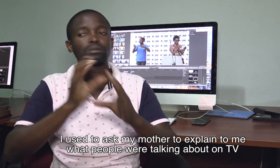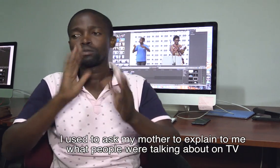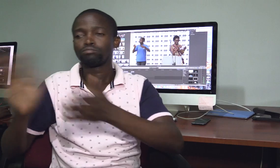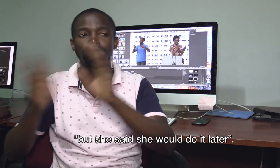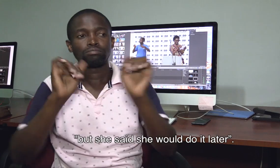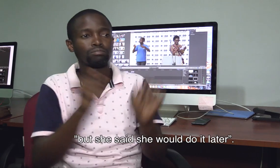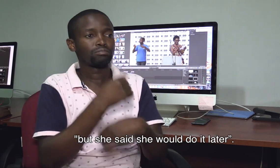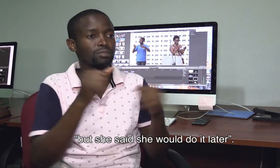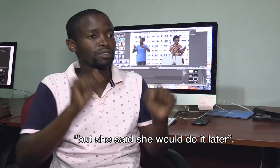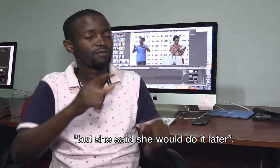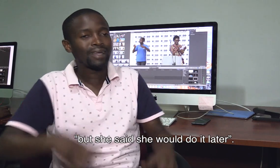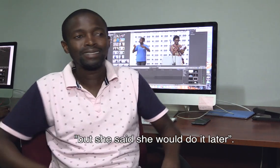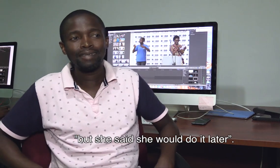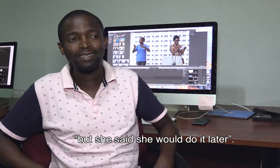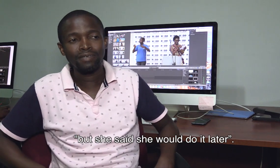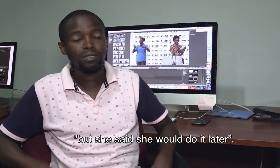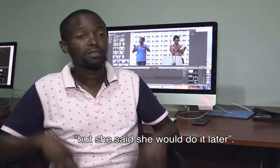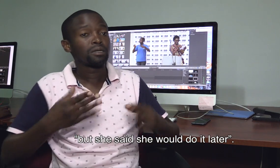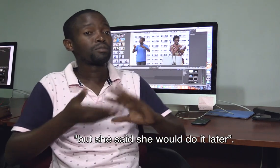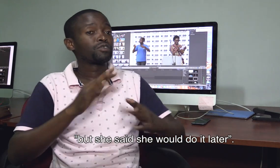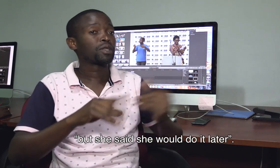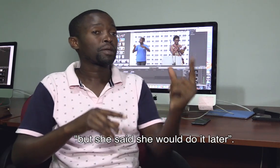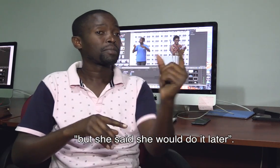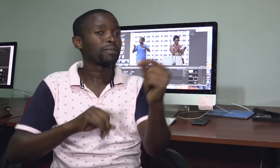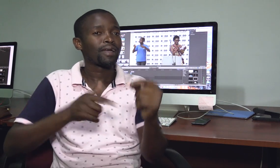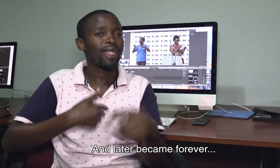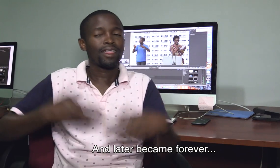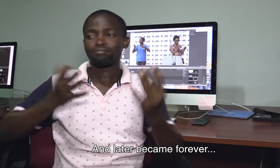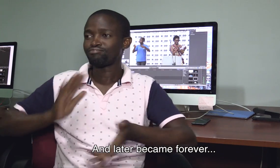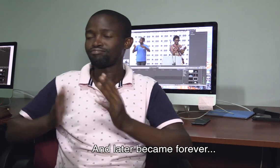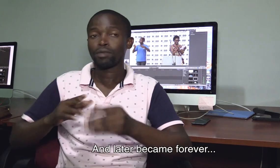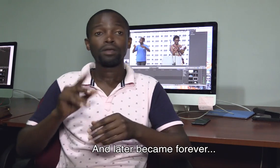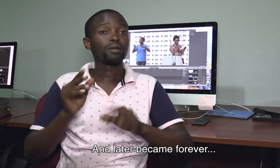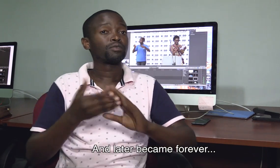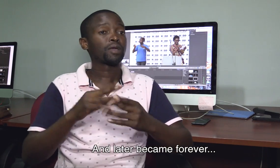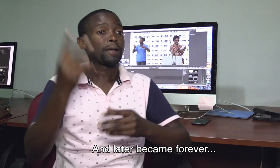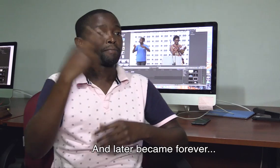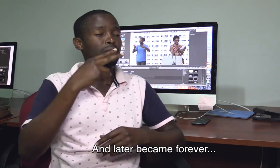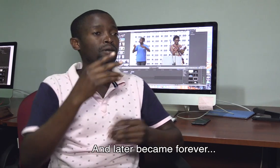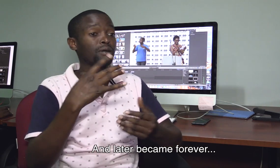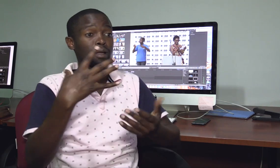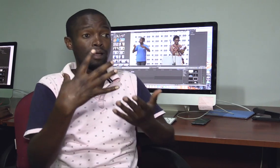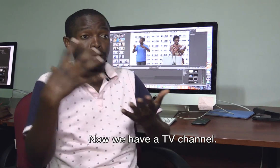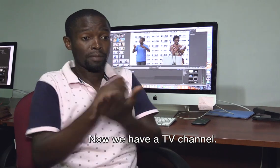Mas diziam que fariam isto mais tarde. E mais tarde foi ficando para depois. Agora,